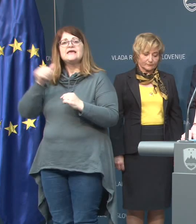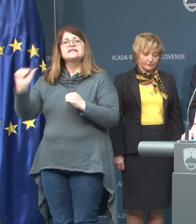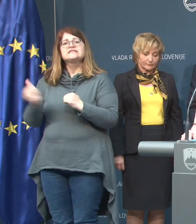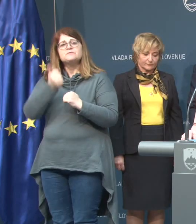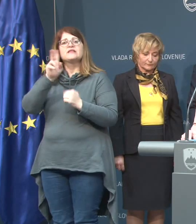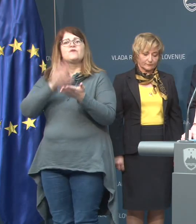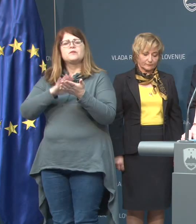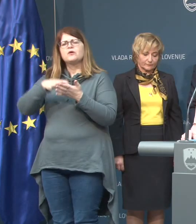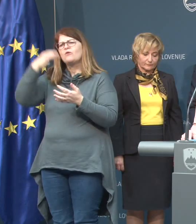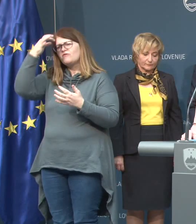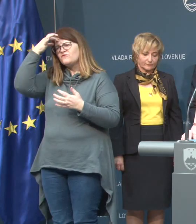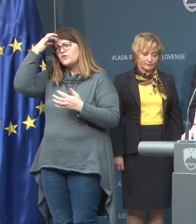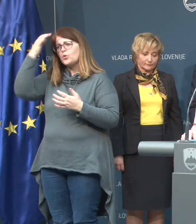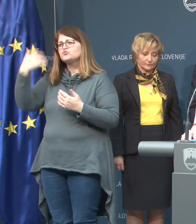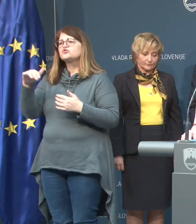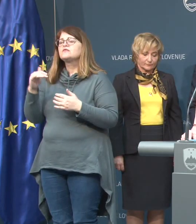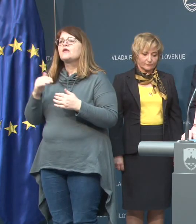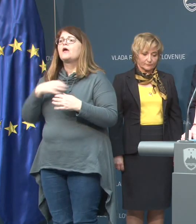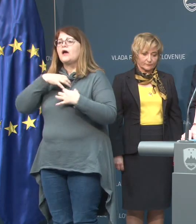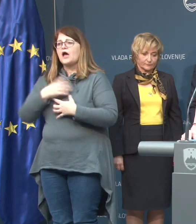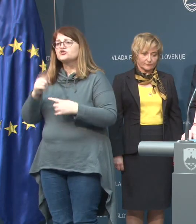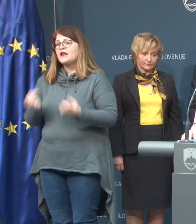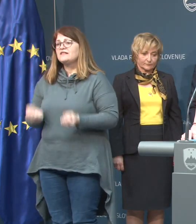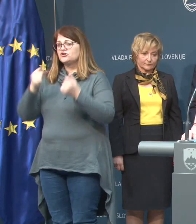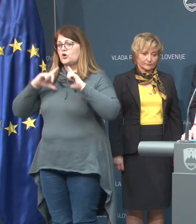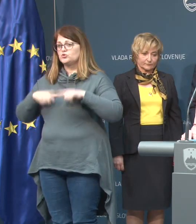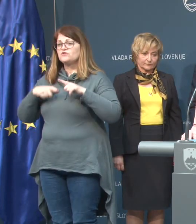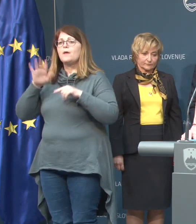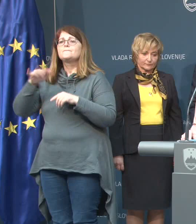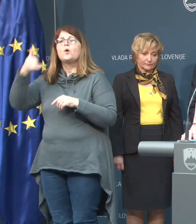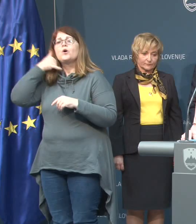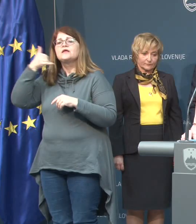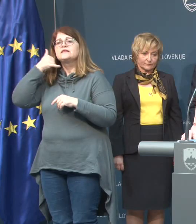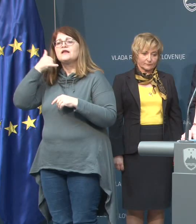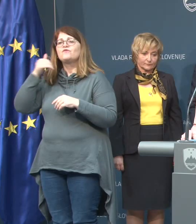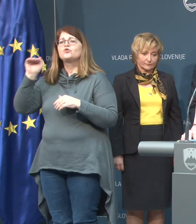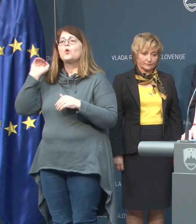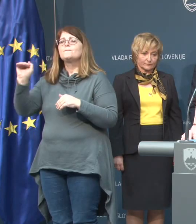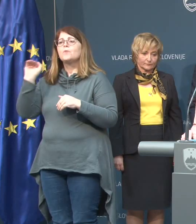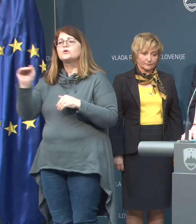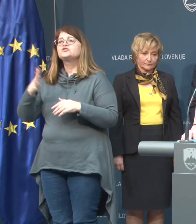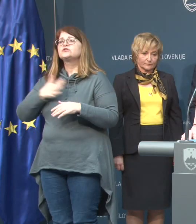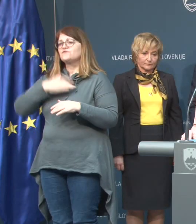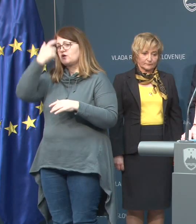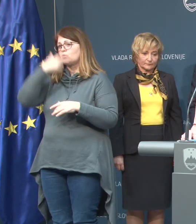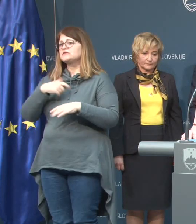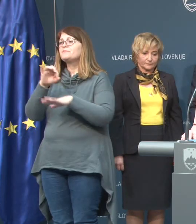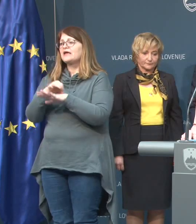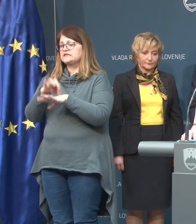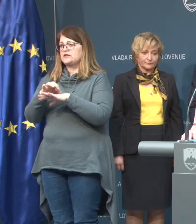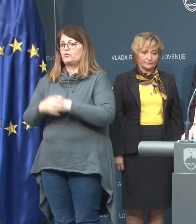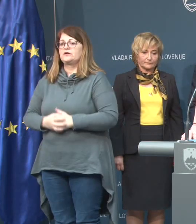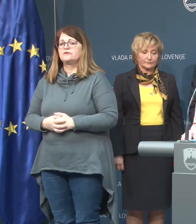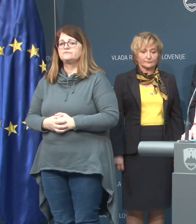primeru vročine, kašlja ali težav z dihanjem po telefonu pokličajo svojega osebnega zdravnika.